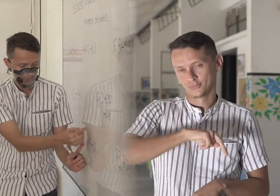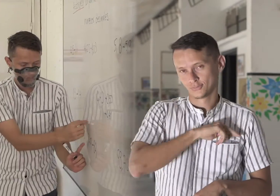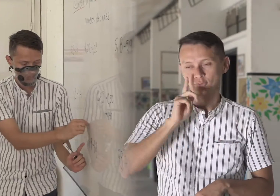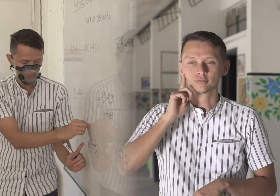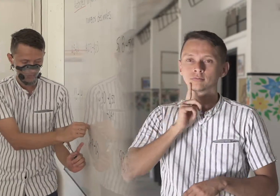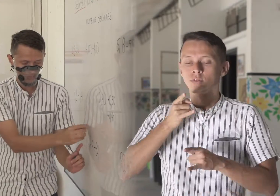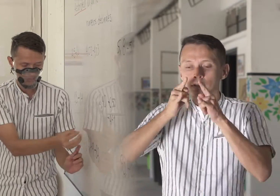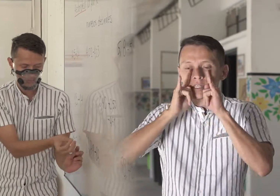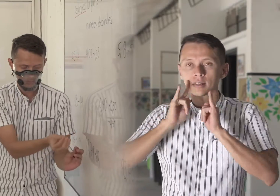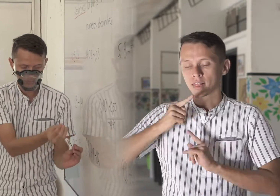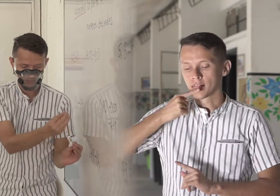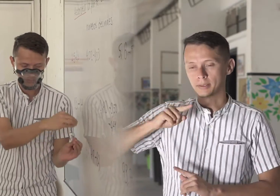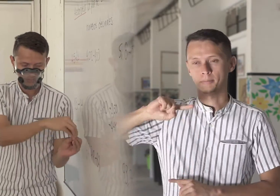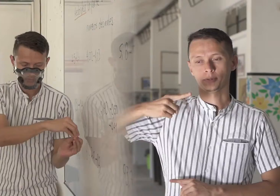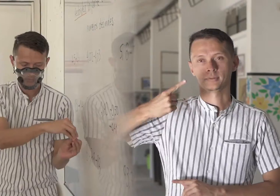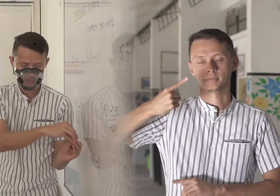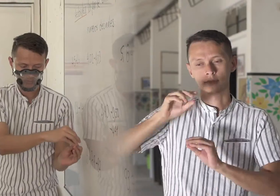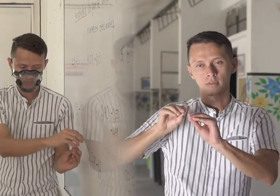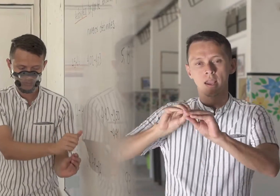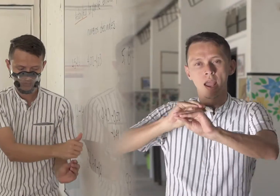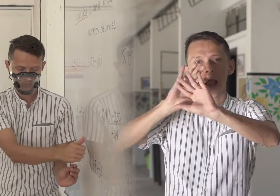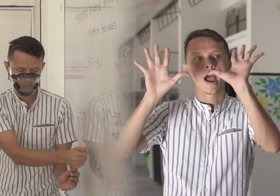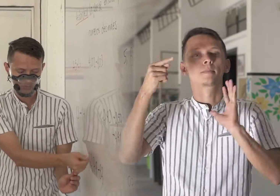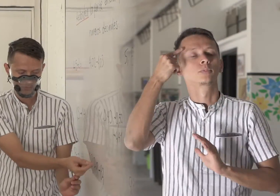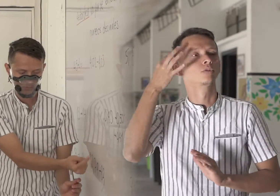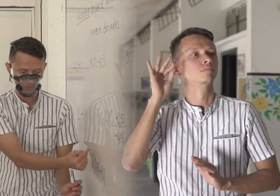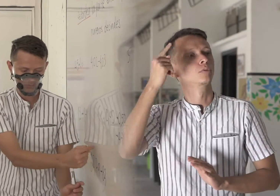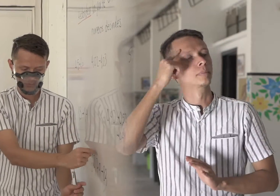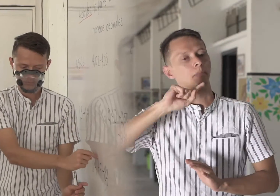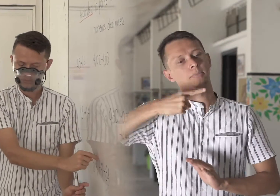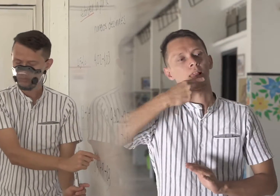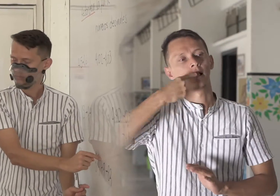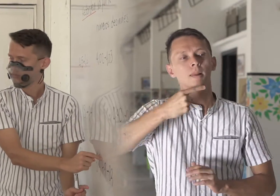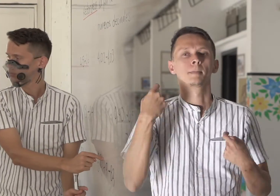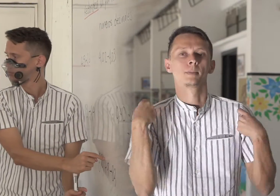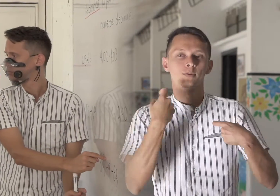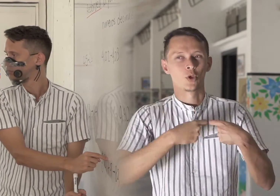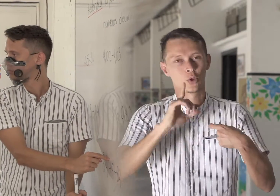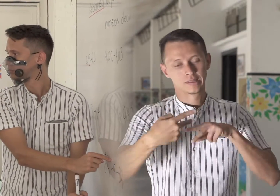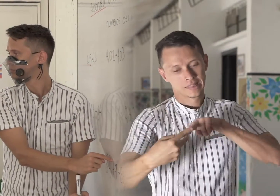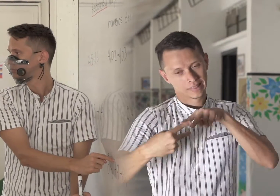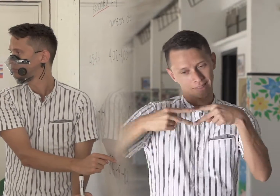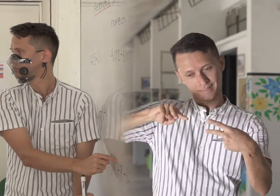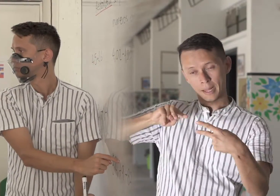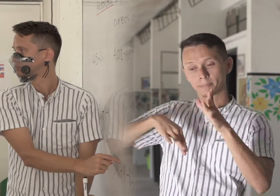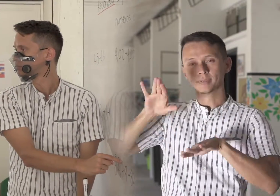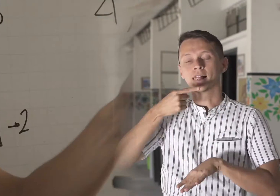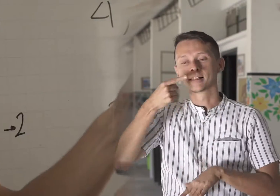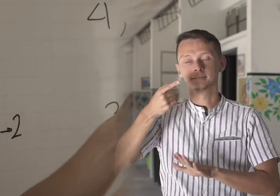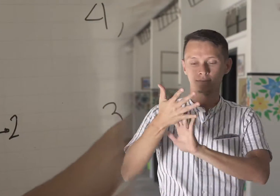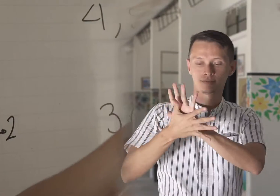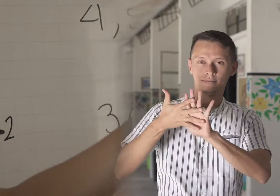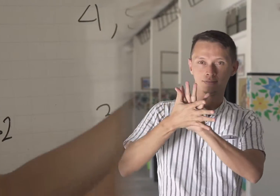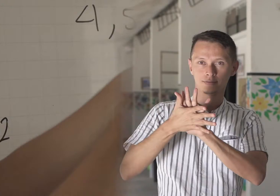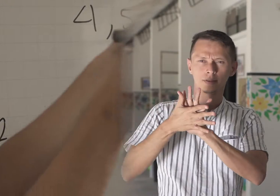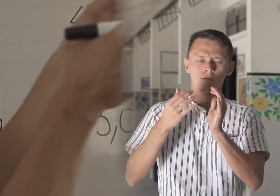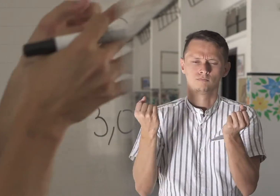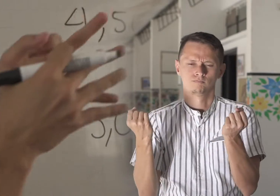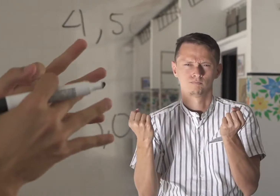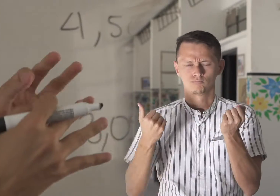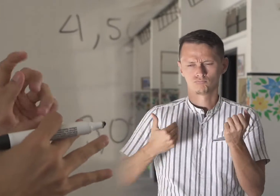lengua es visual y que al igual que los oyentes tienen el español como la primera lengua, nosotros